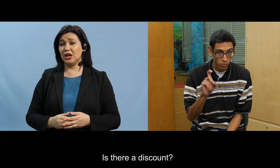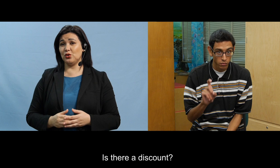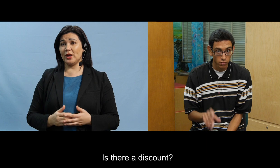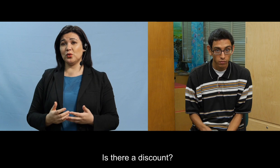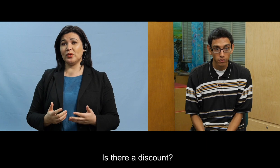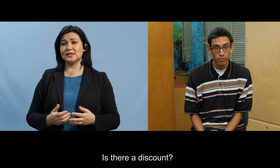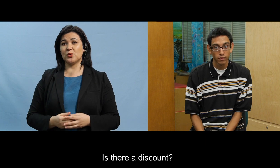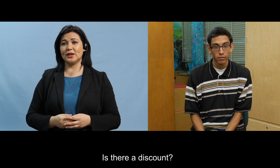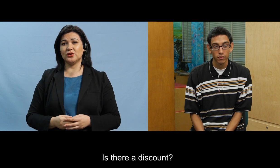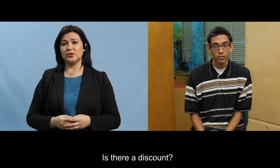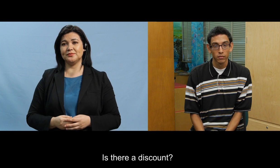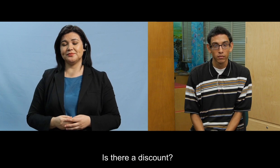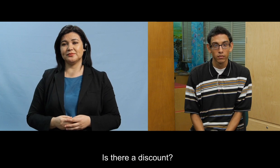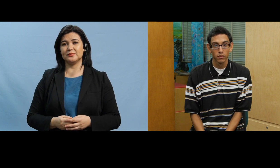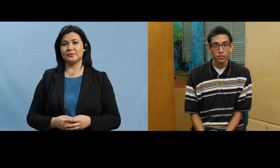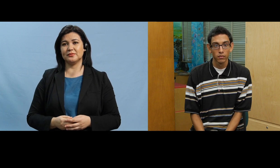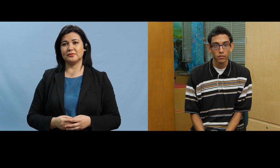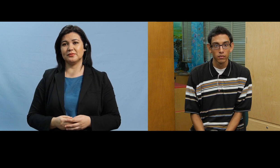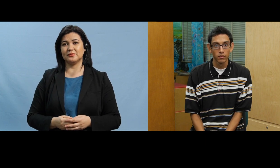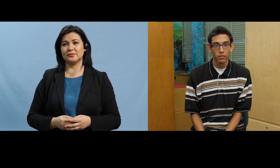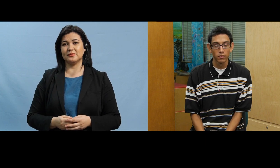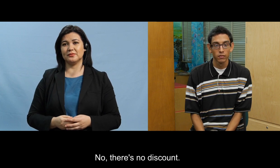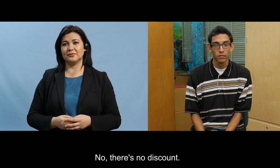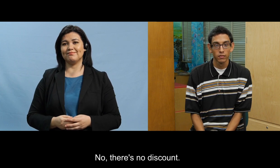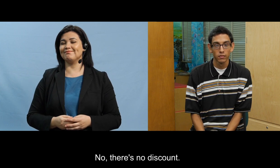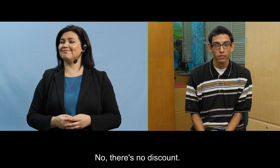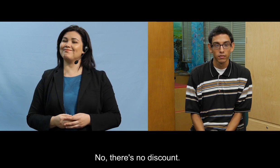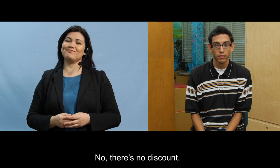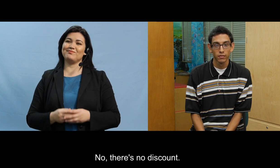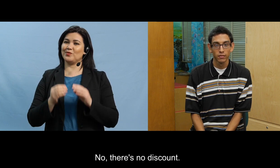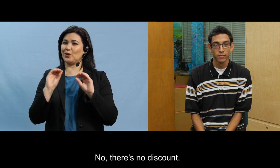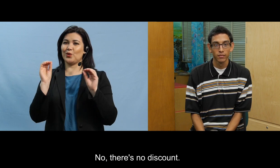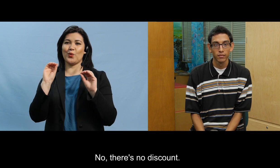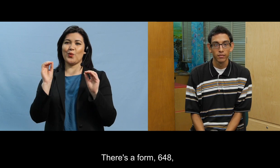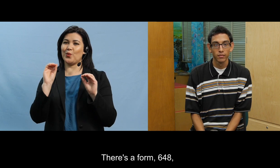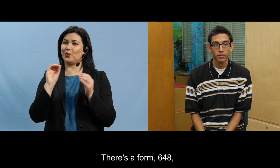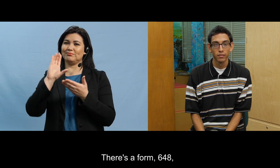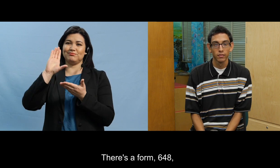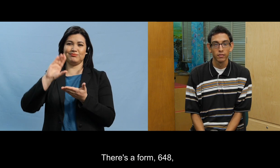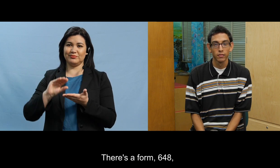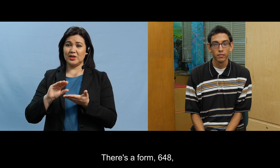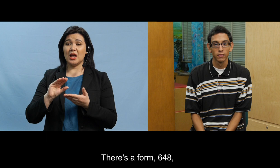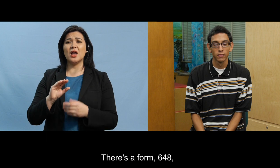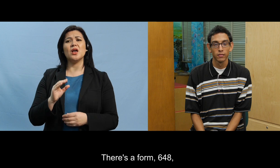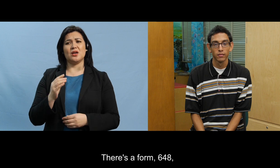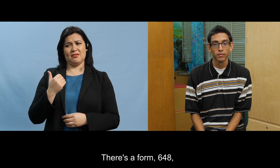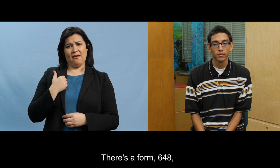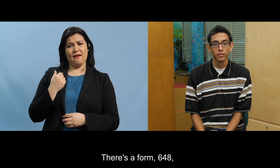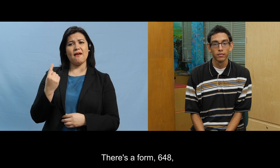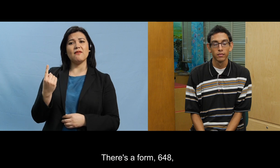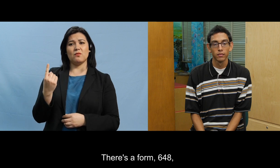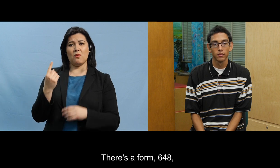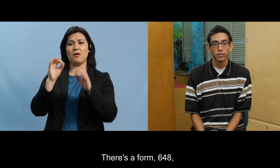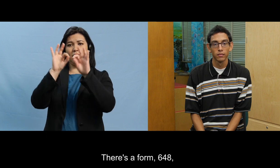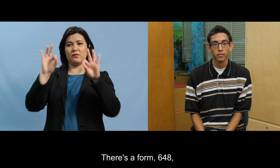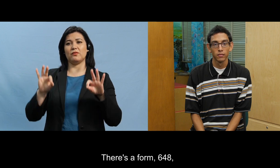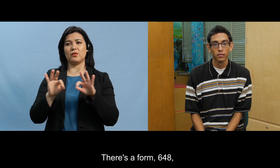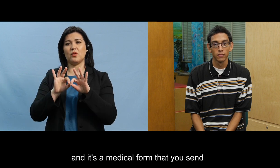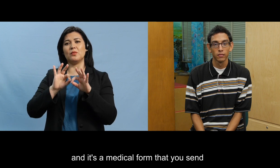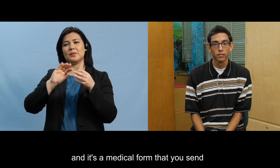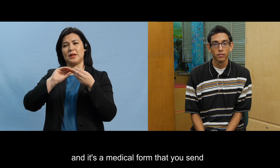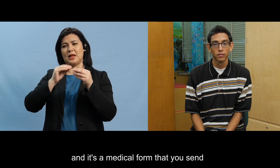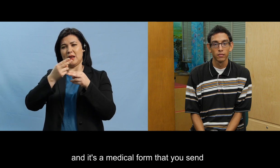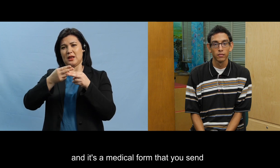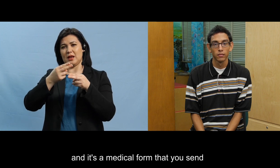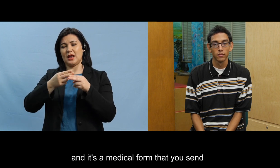y no hay algún descuento no no hay descuento hay una forma que está 648